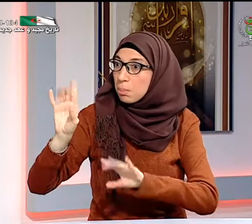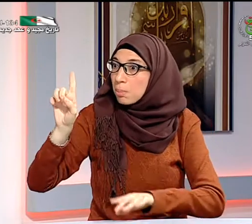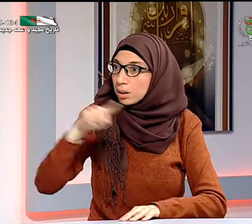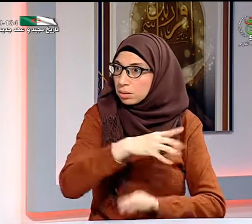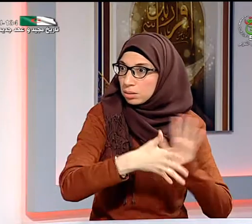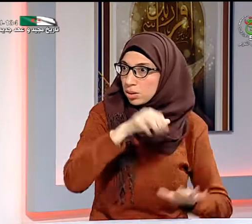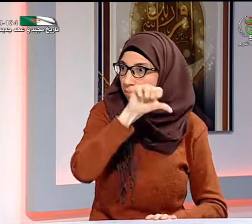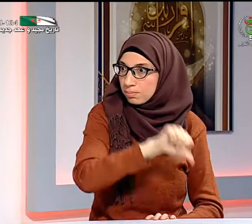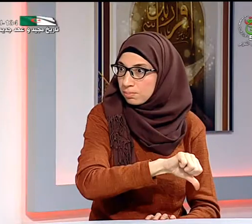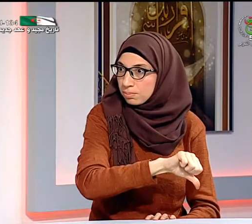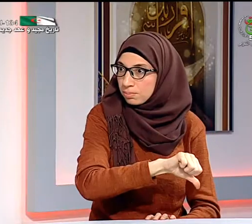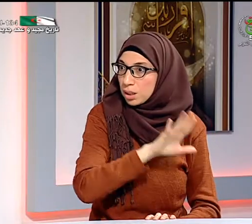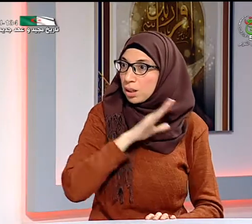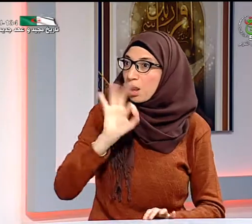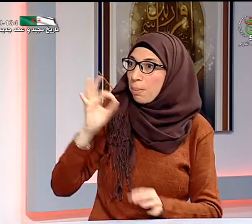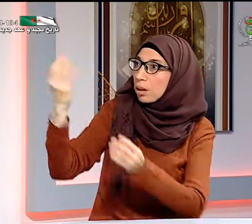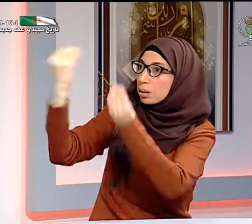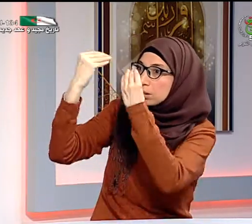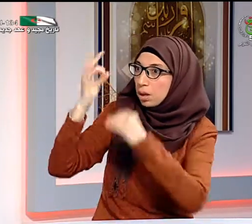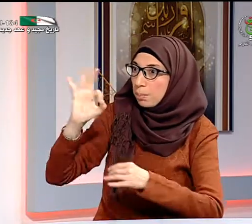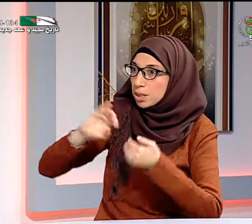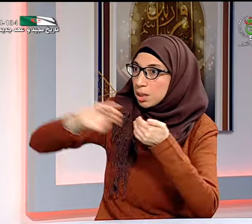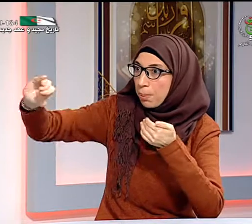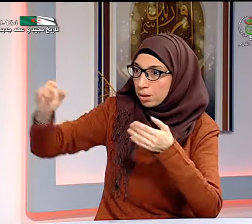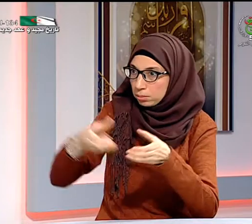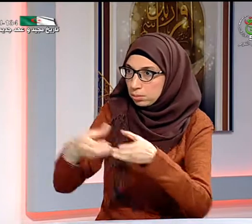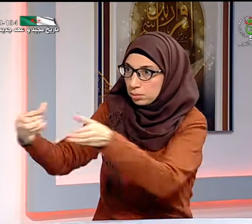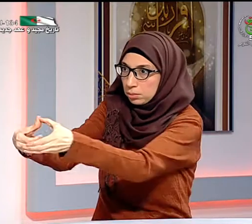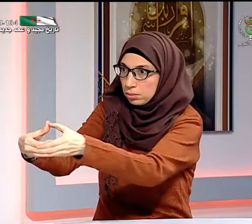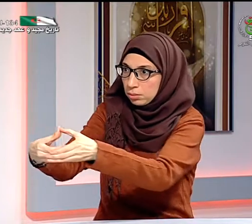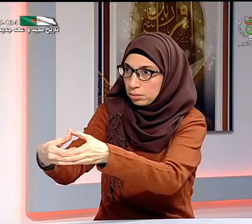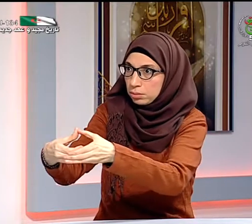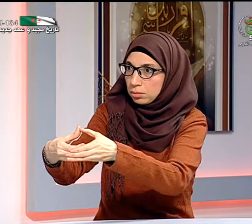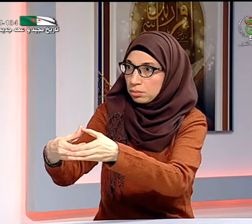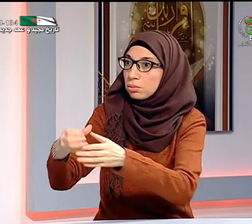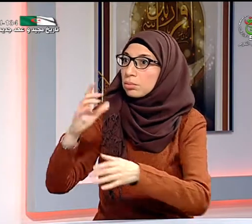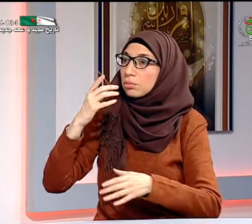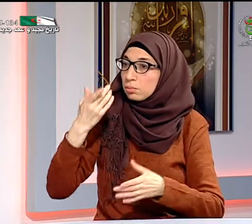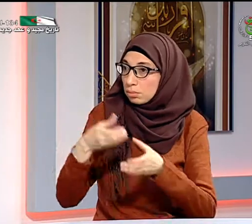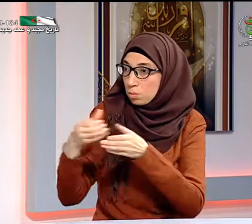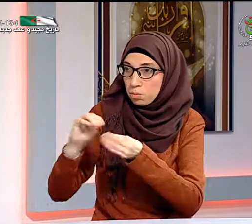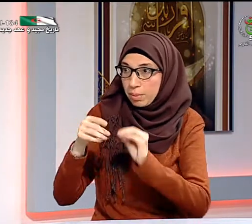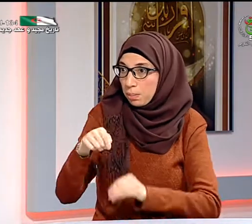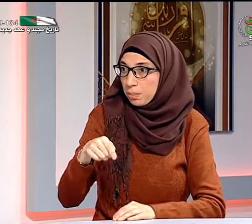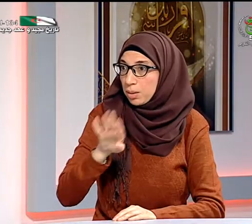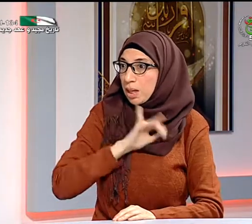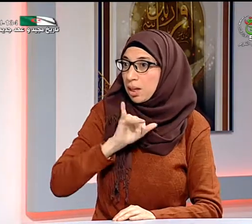متقدمة يقومون بلغة الإشارة لكن الأطفال الذين هم صغار لا يعرفون لغة الإشارية